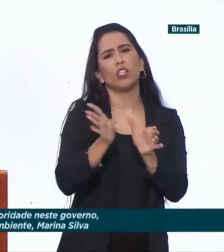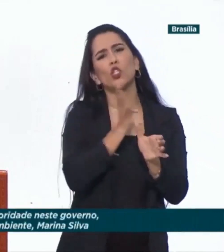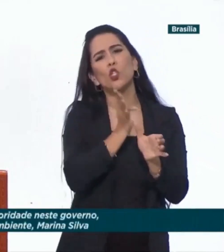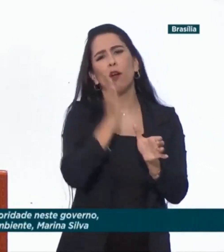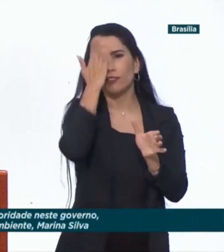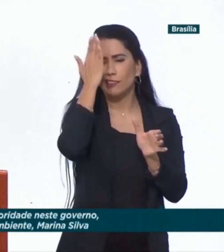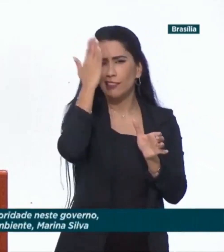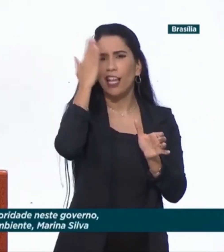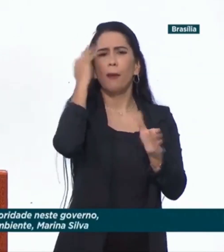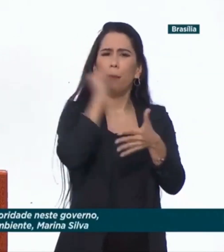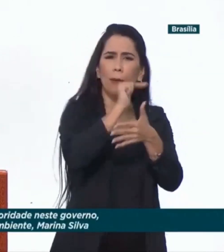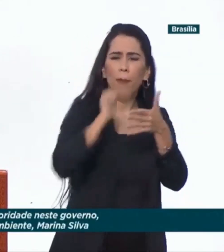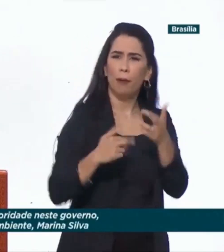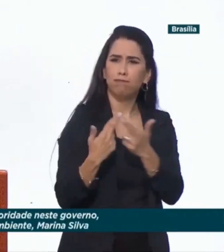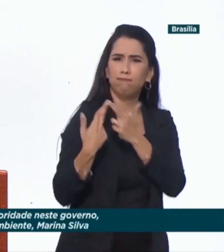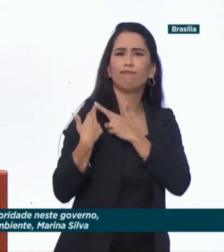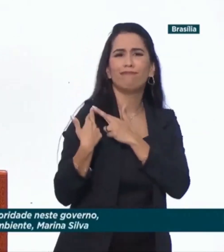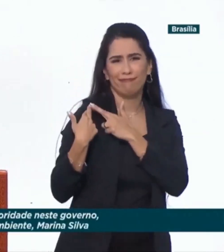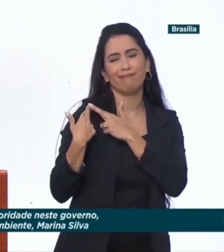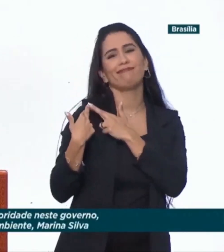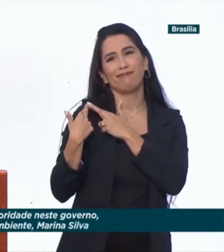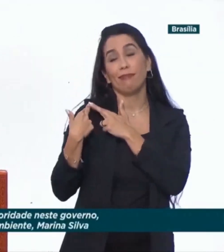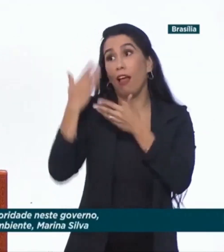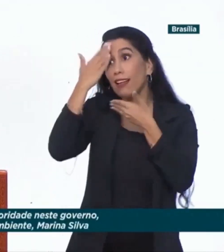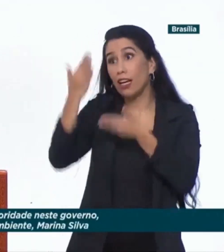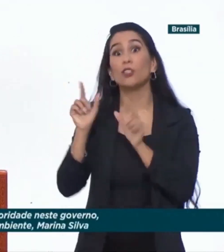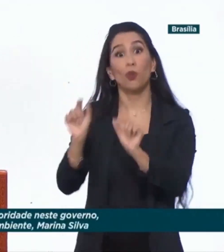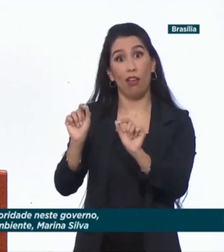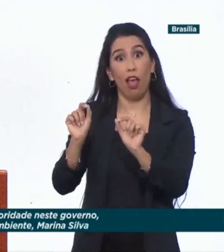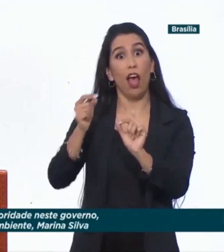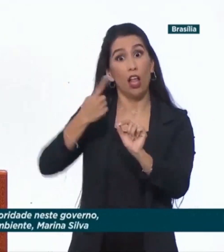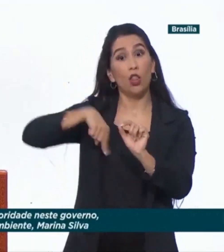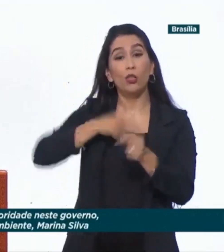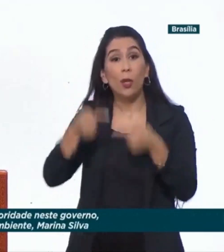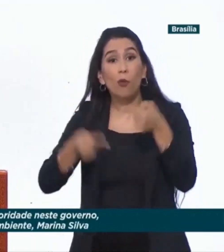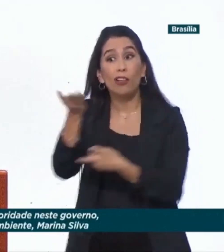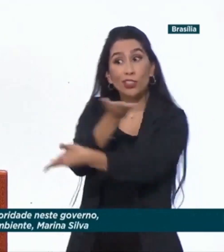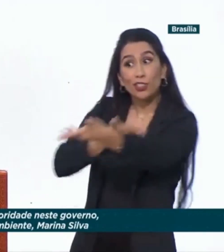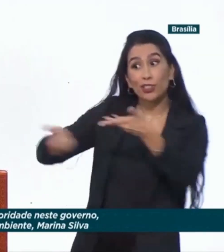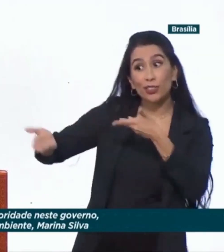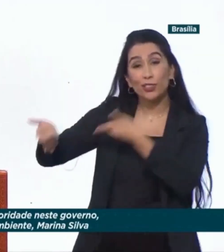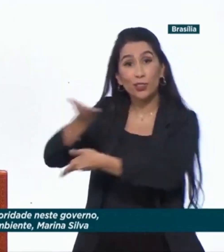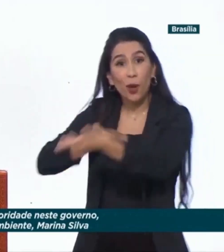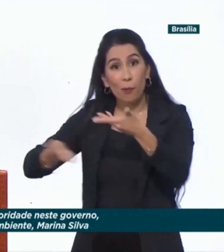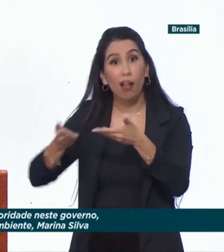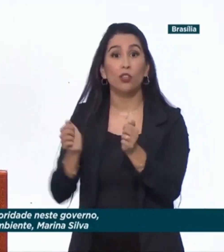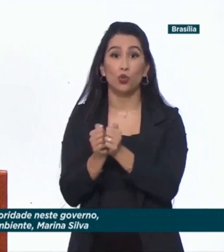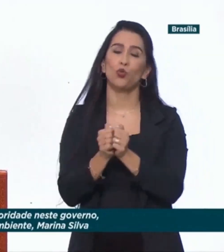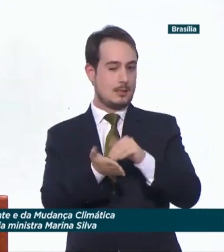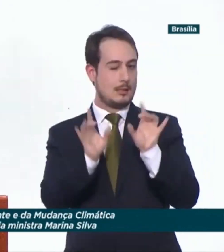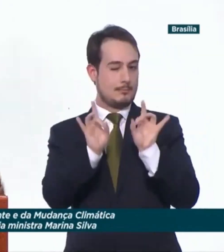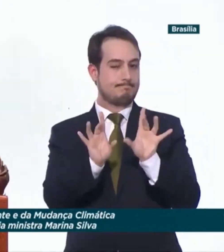internalizada em suas pastas, graças à nossa política de transversalidade, assim estabelecida pelo